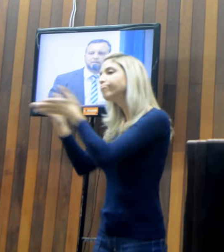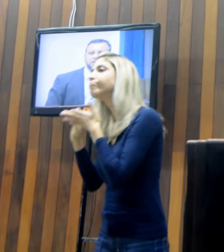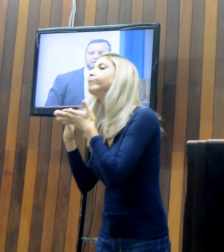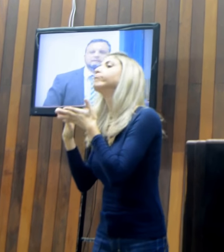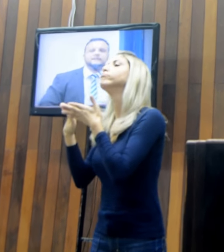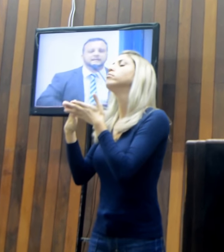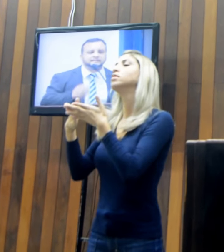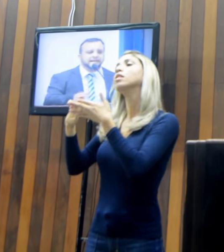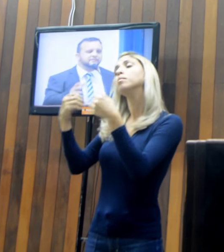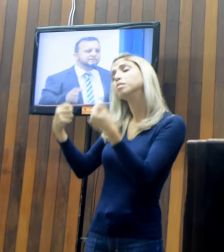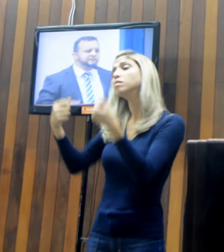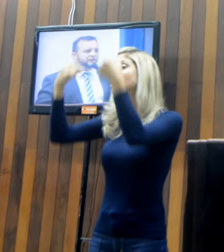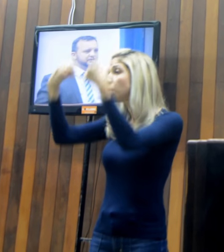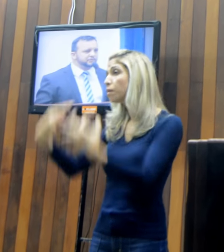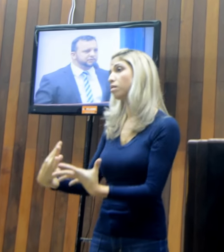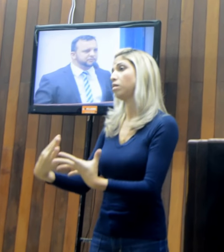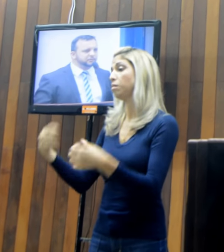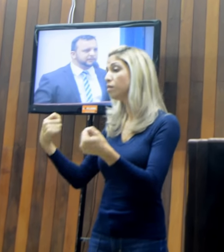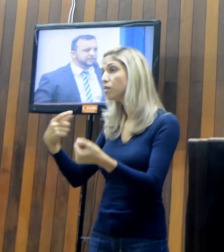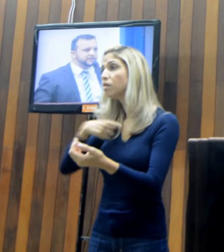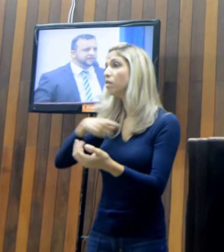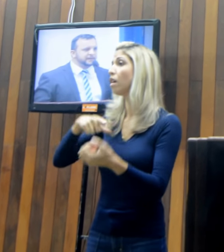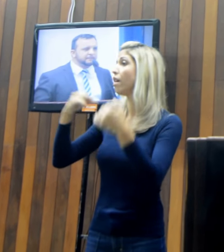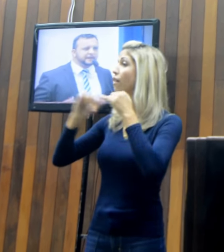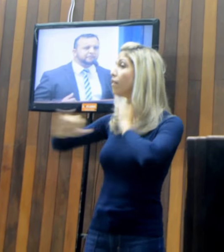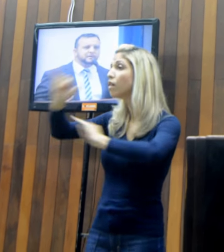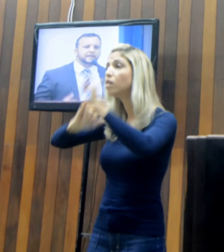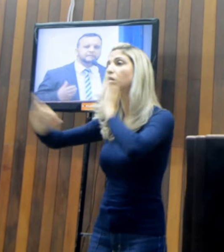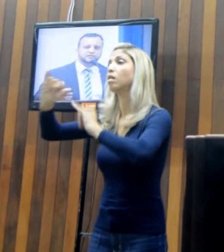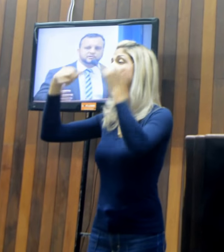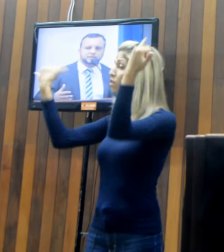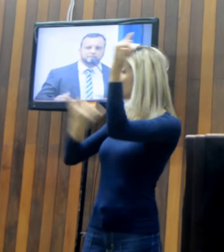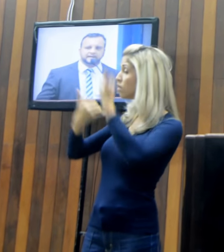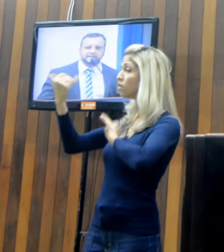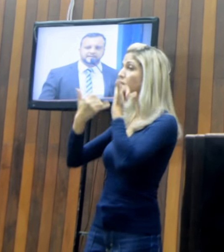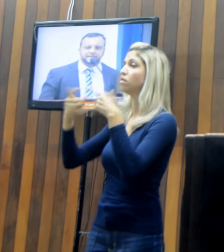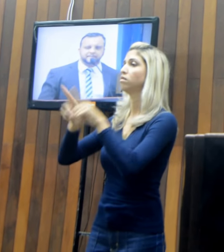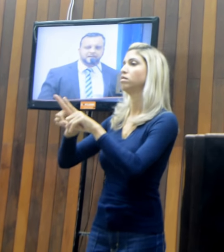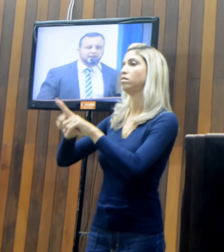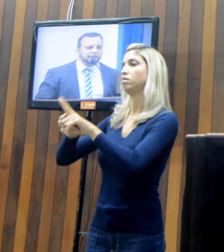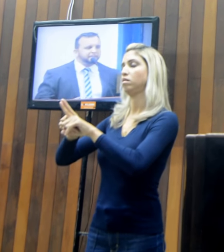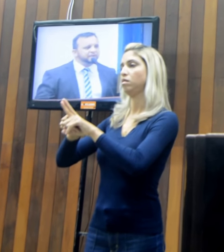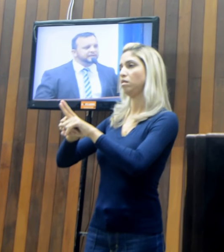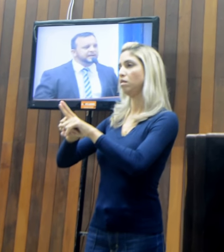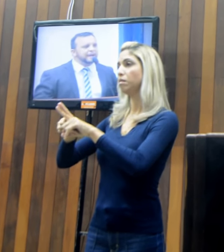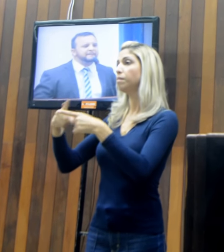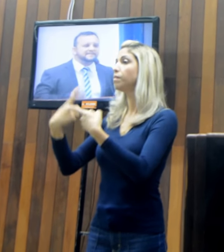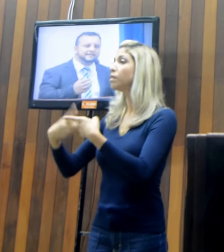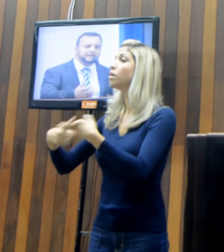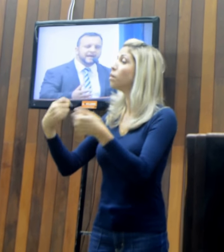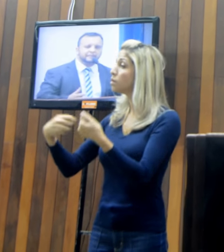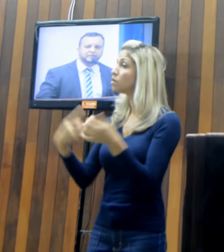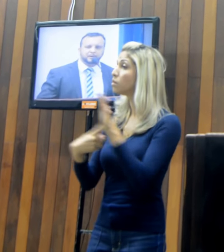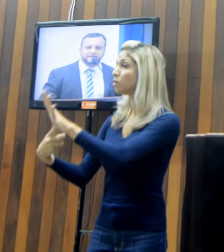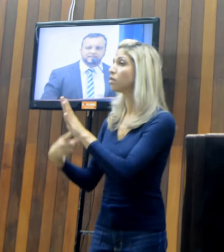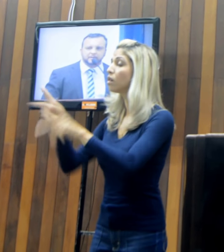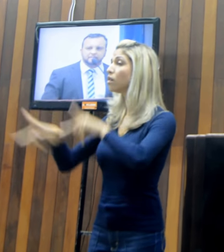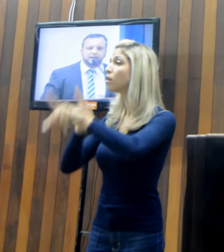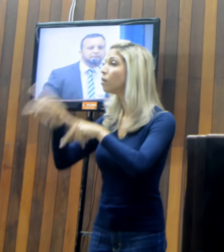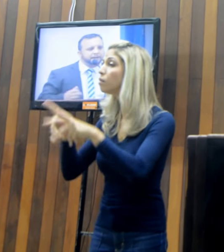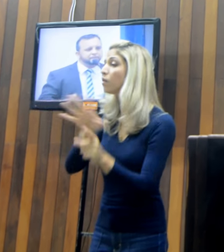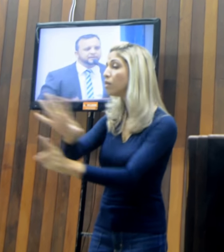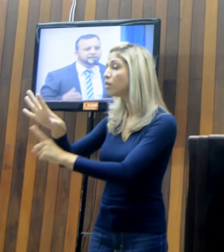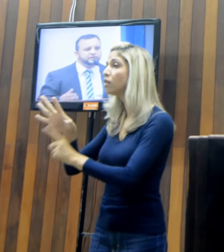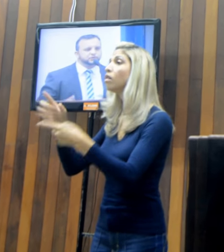vereador ter acesso às informações públicas, para poder emitir o seu parecer, para poder apresentar à população,